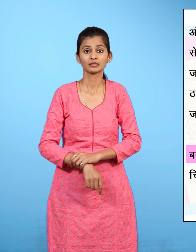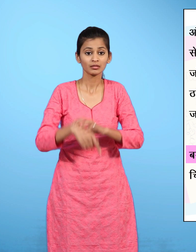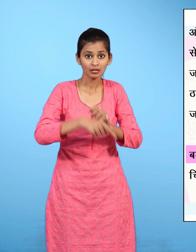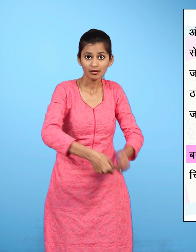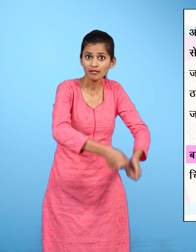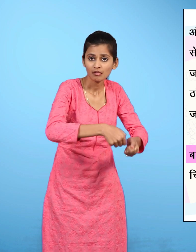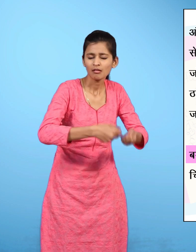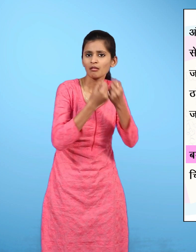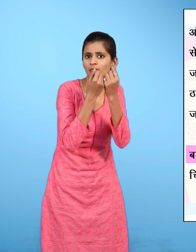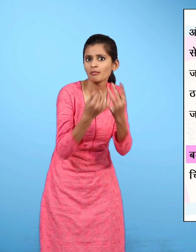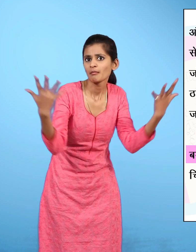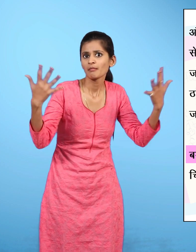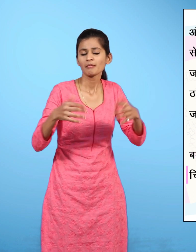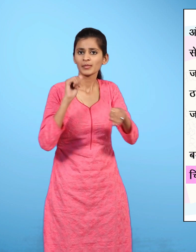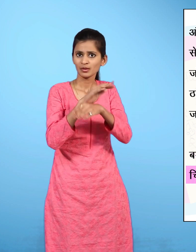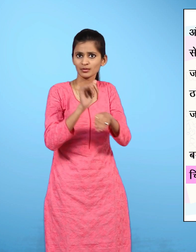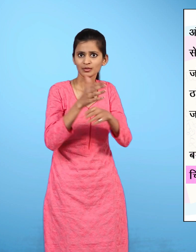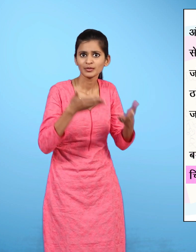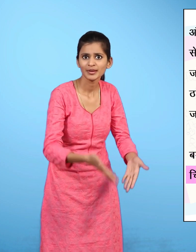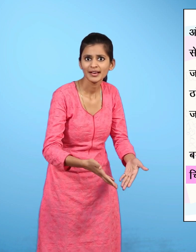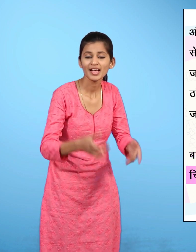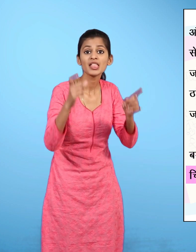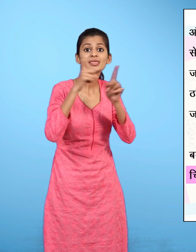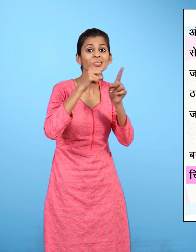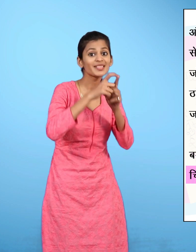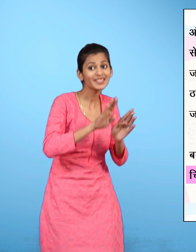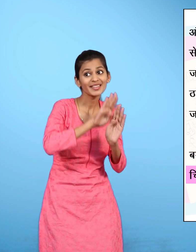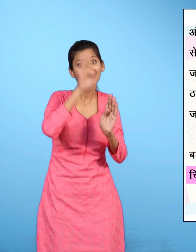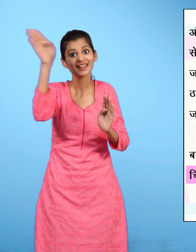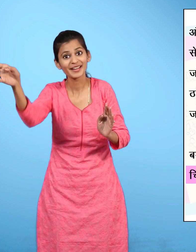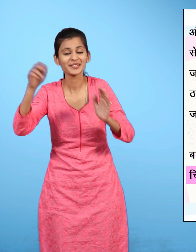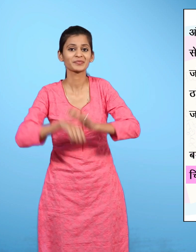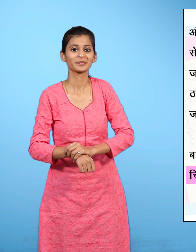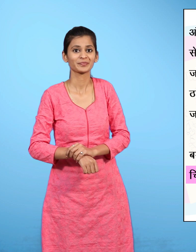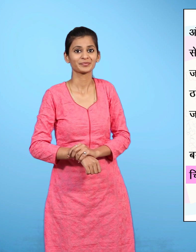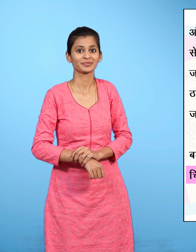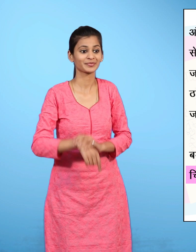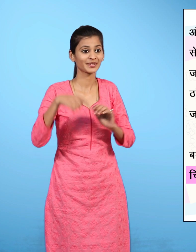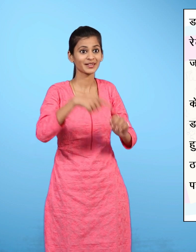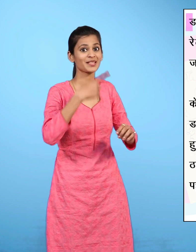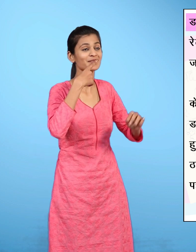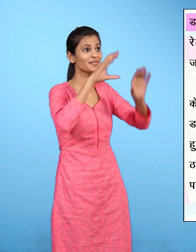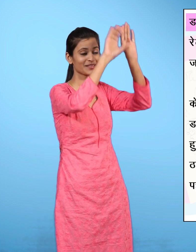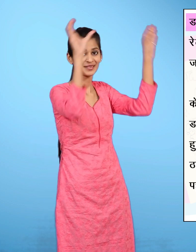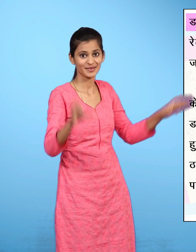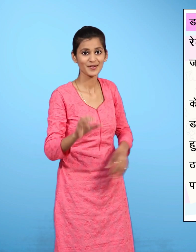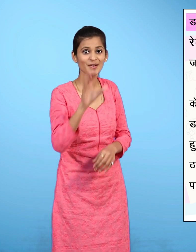इसमें थी अनेकों चिठियां जो जा रही थी दिल्ली डाक घर की